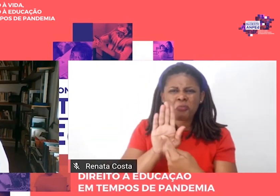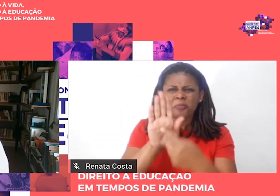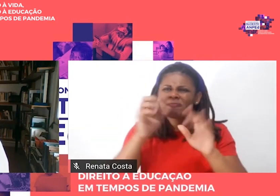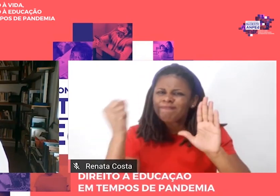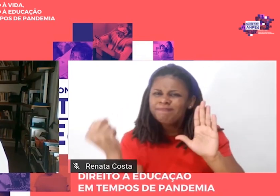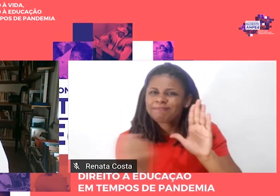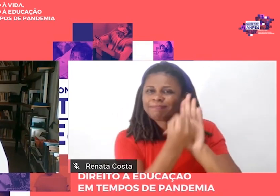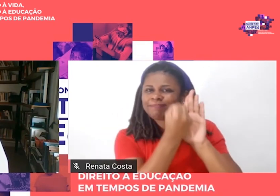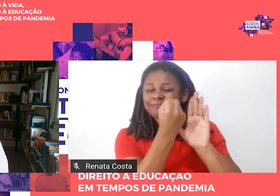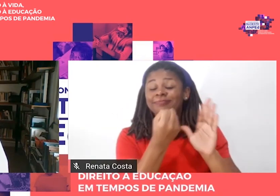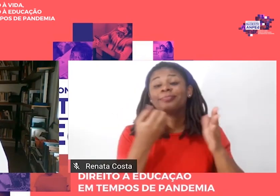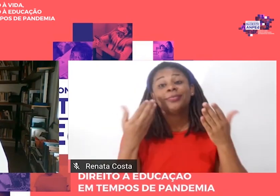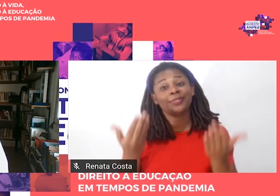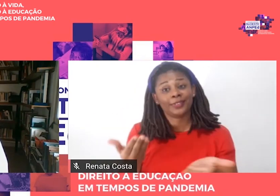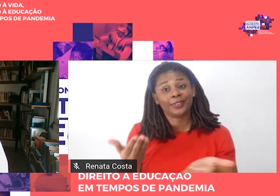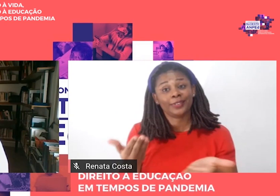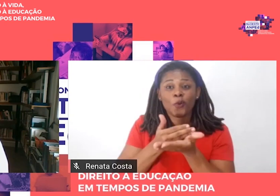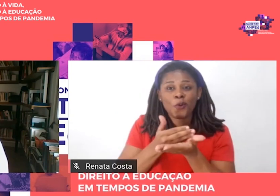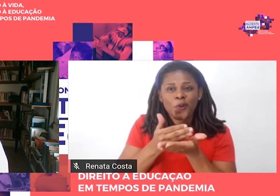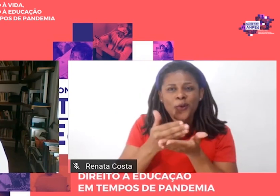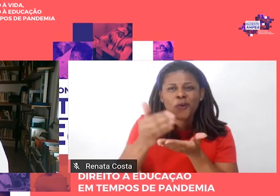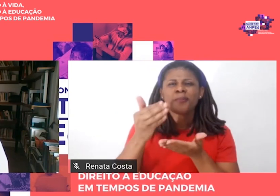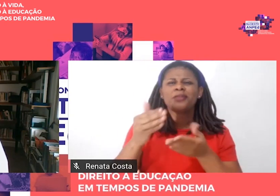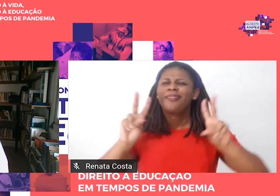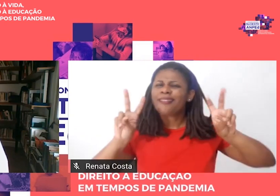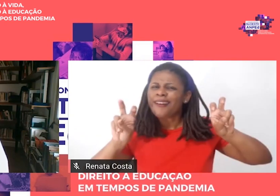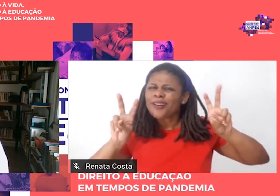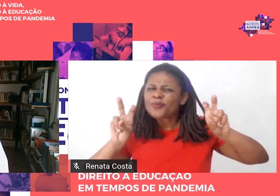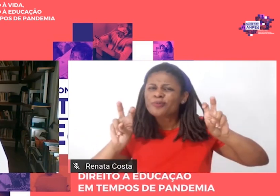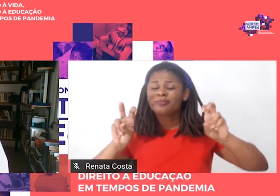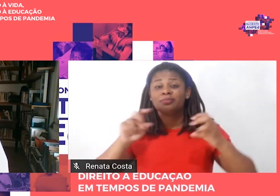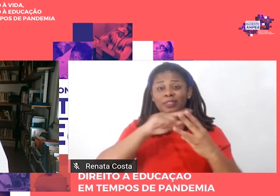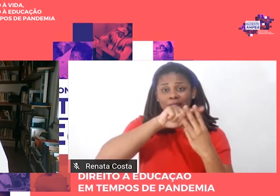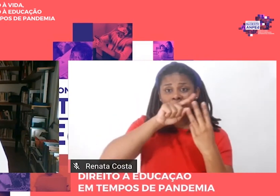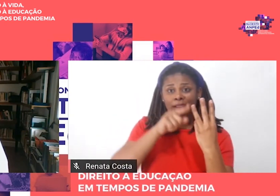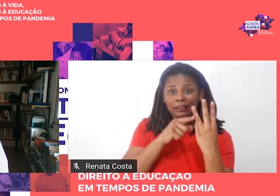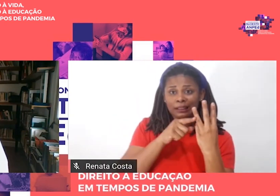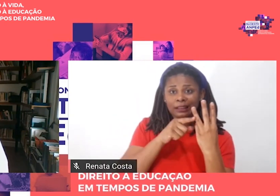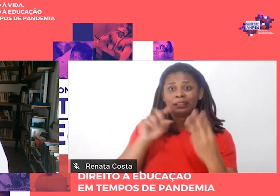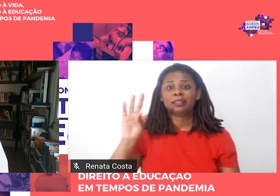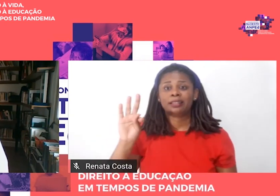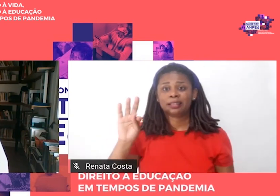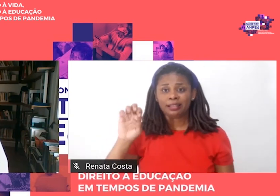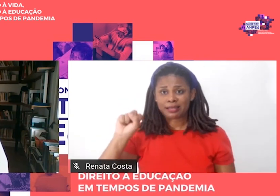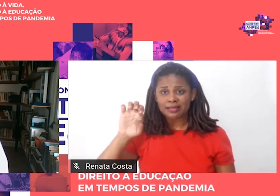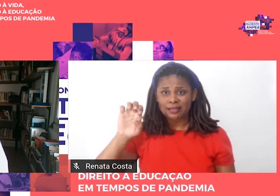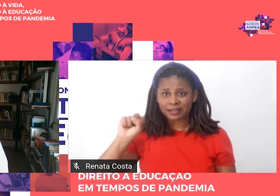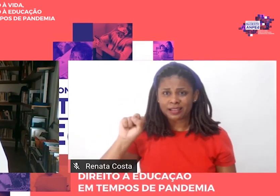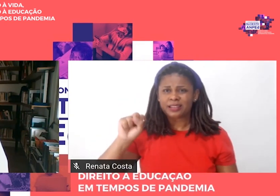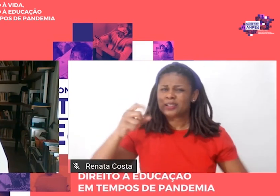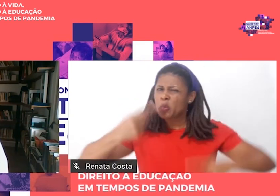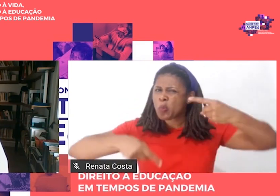então, as teses polêmicas, as três teses que a Ana Carolina acabou de